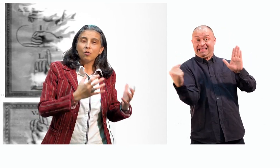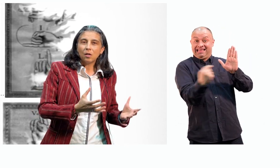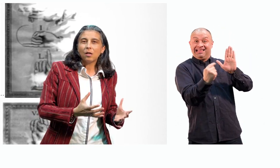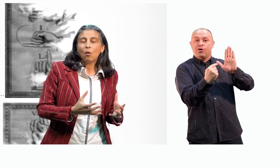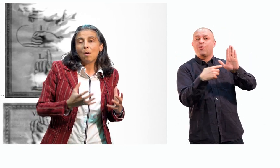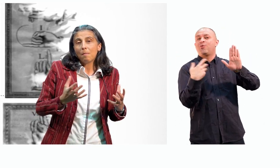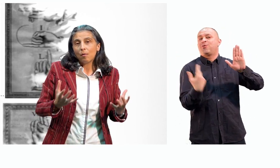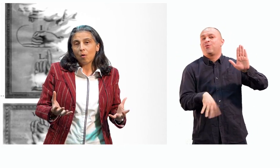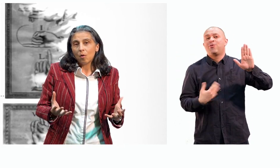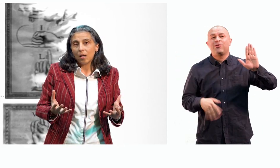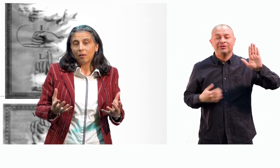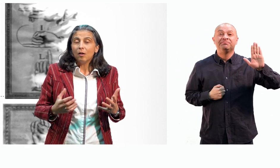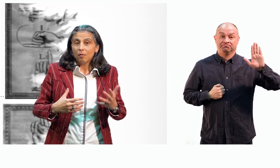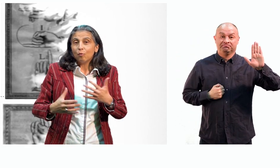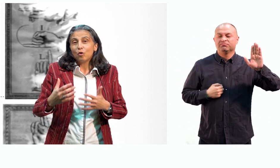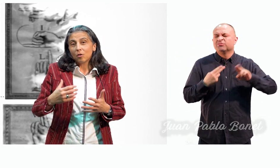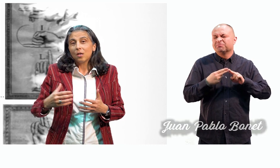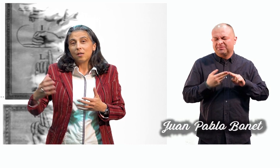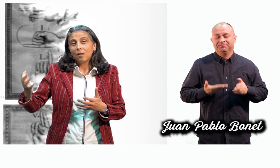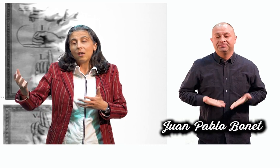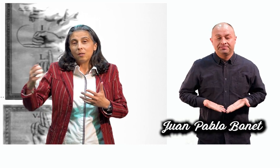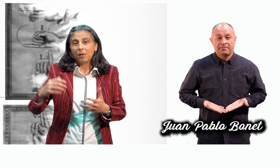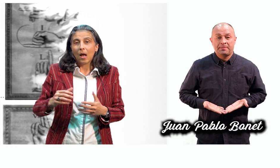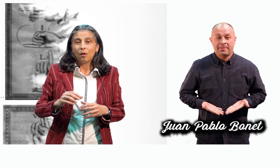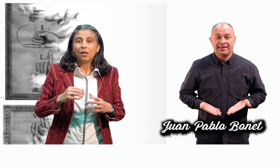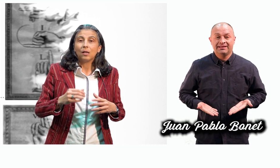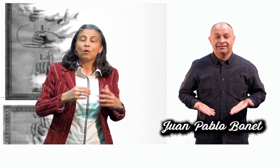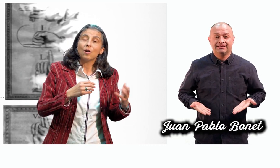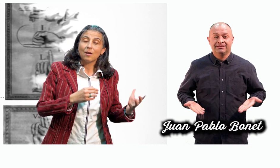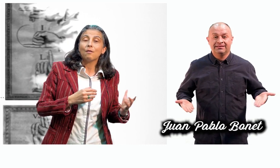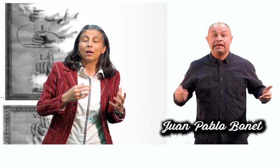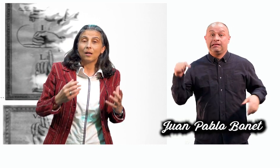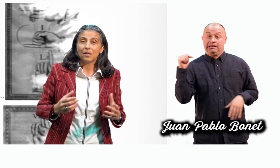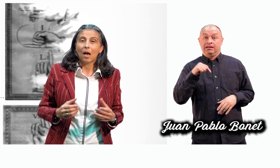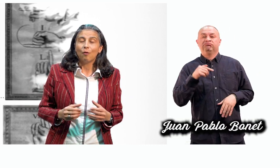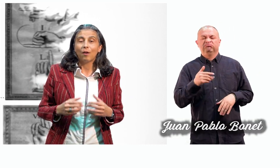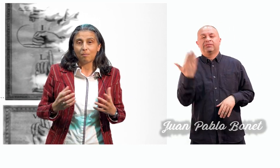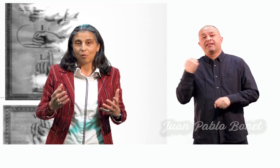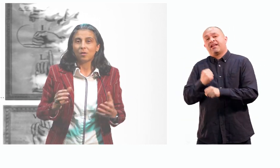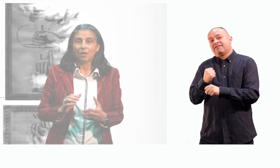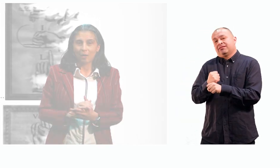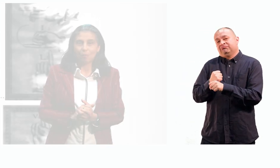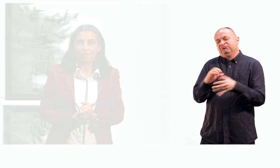consigna Juan Pablo Bonet, muchos dicen que inspirado en el trabajo que ya había realizado Fray Ponce de León.